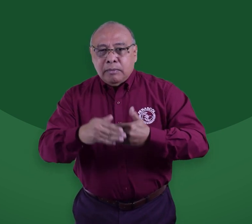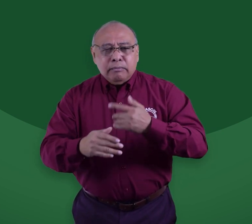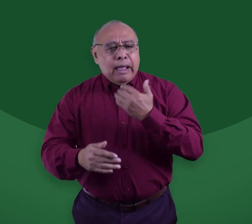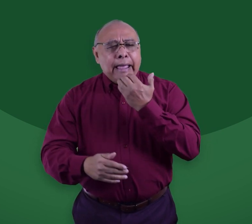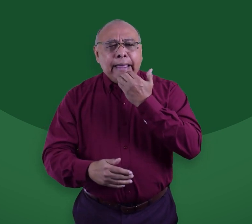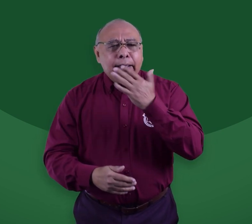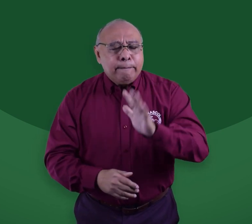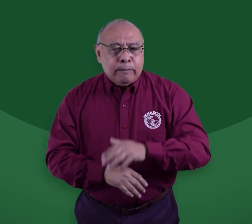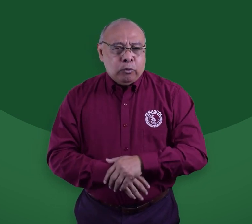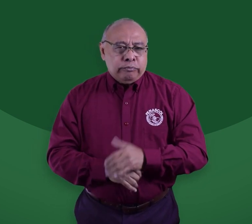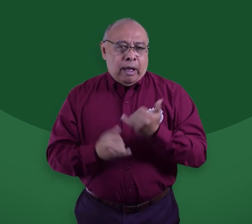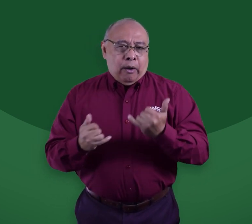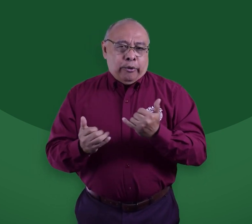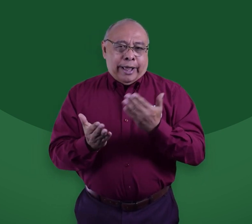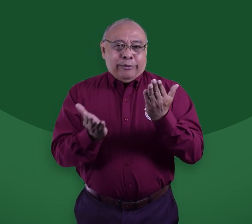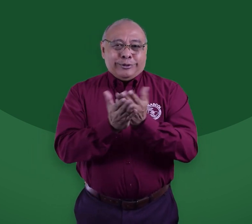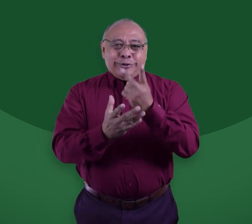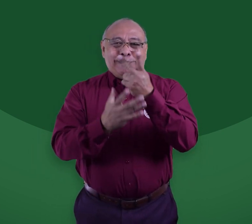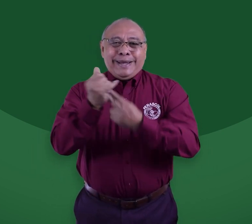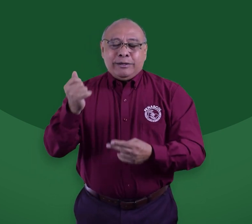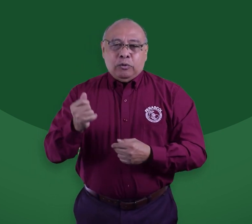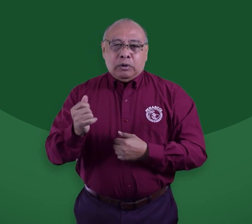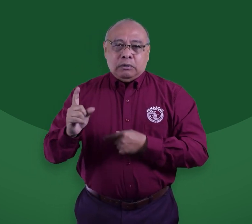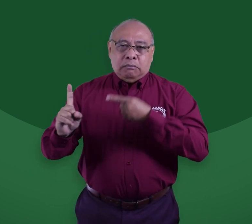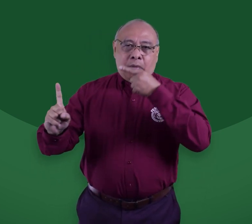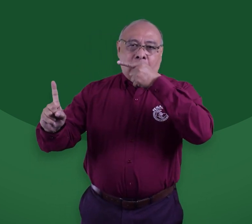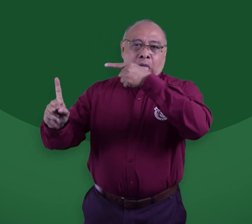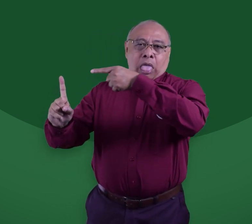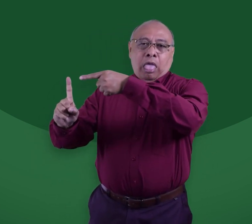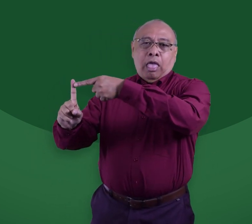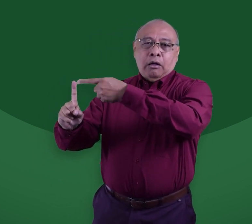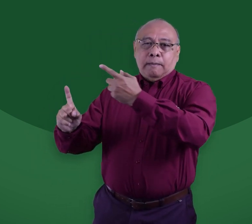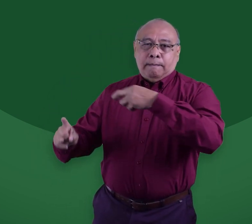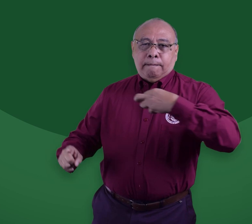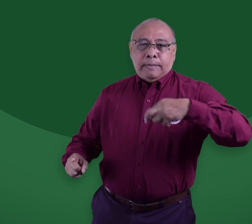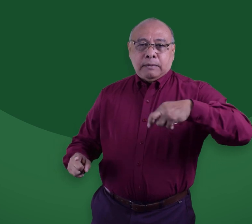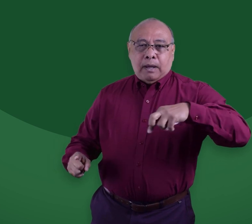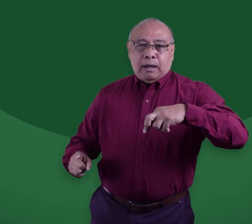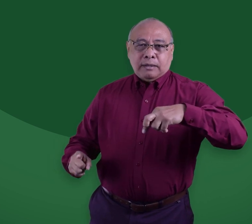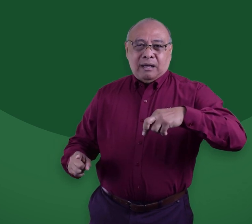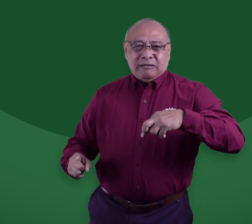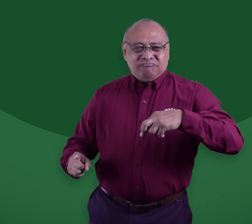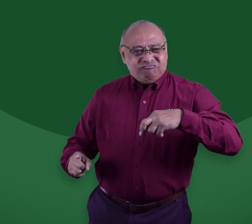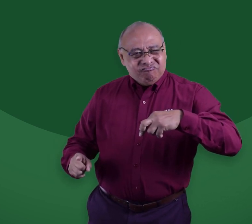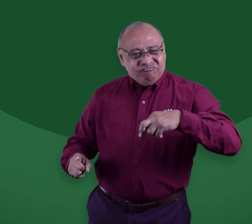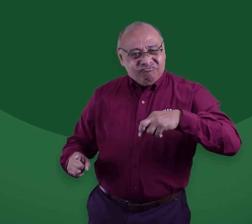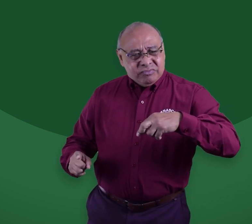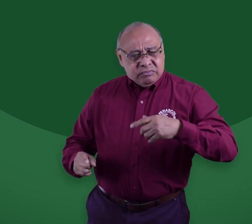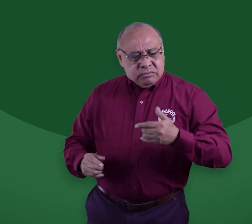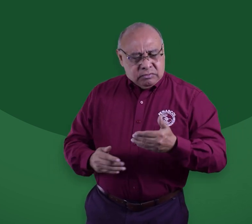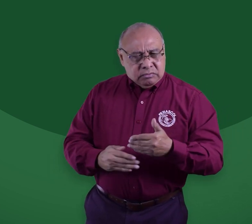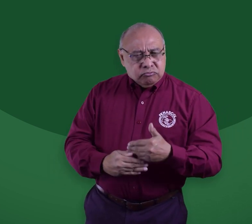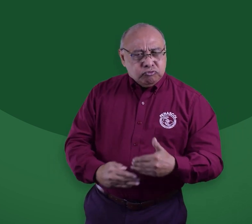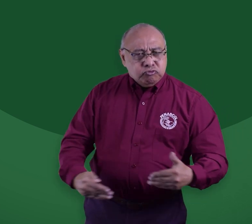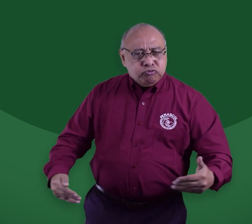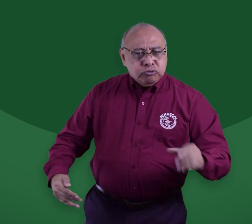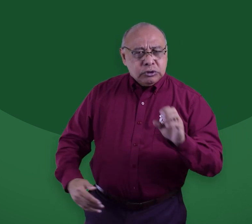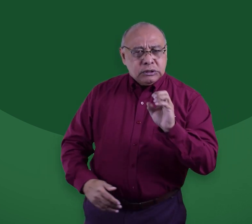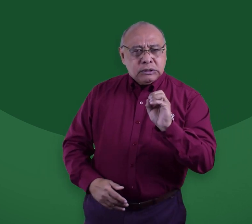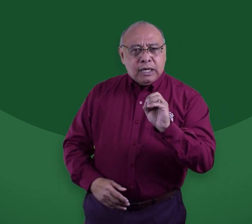que es estipulado, hay que construir una política pública. Por ejemplo, ahora la educación bilingüe apunta a la educación